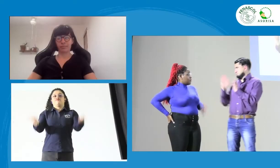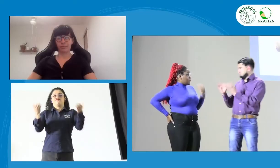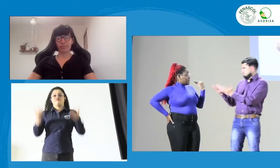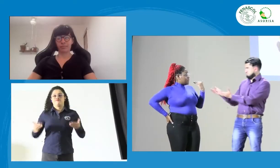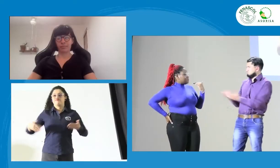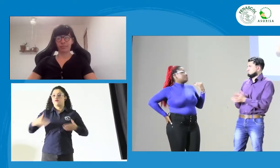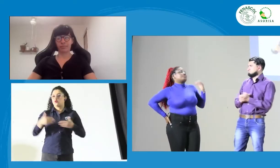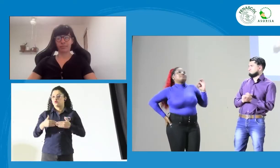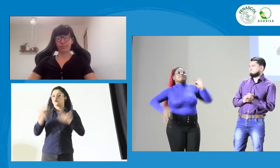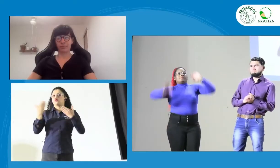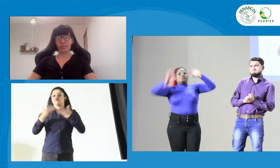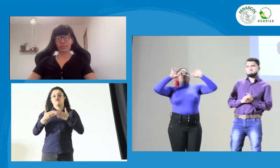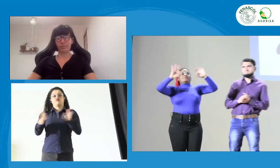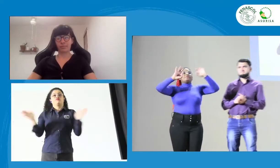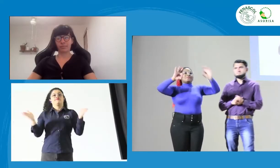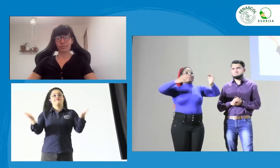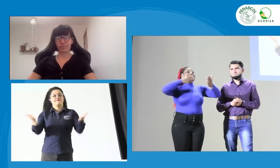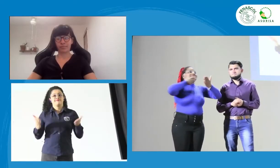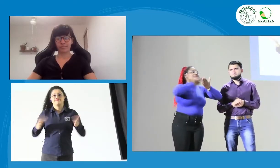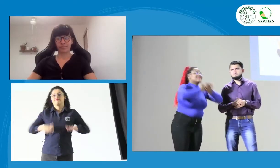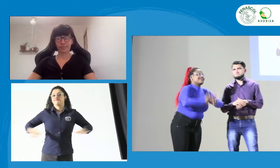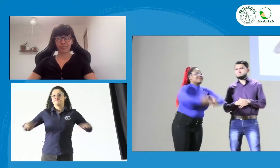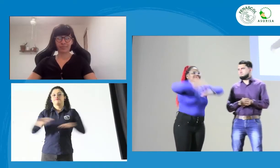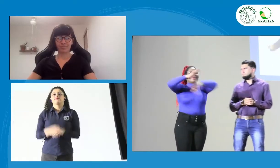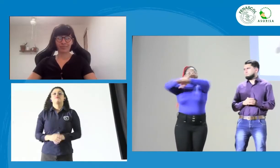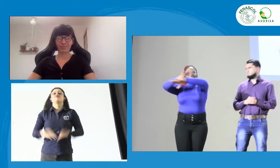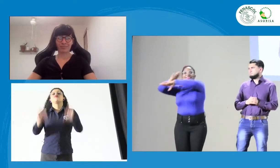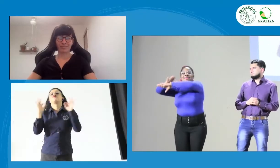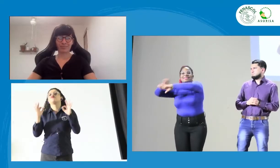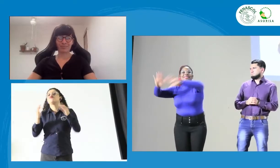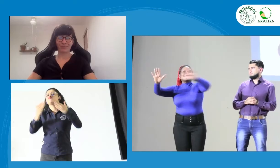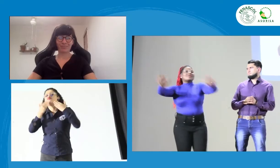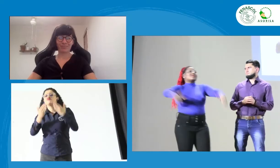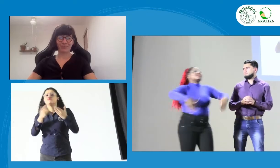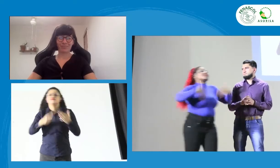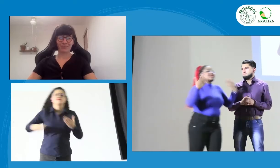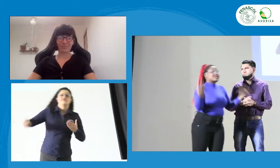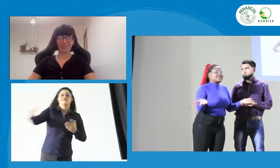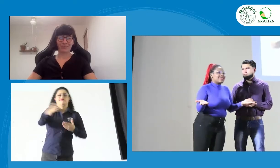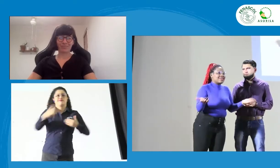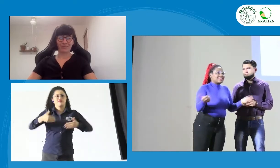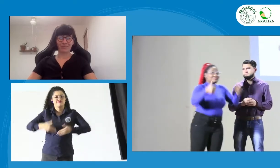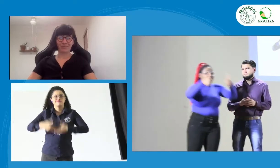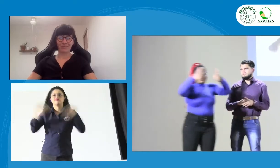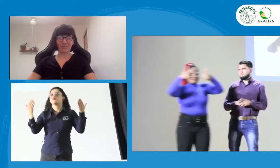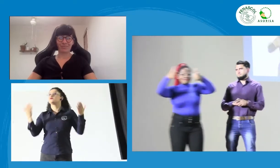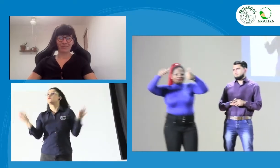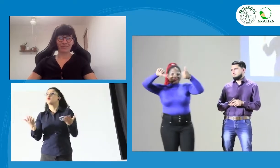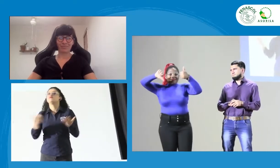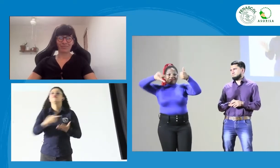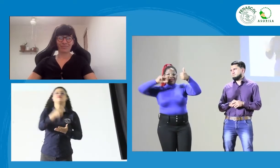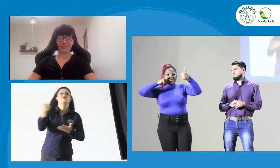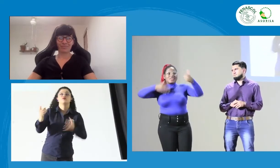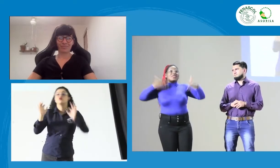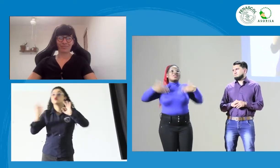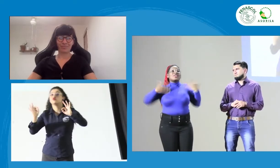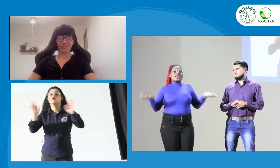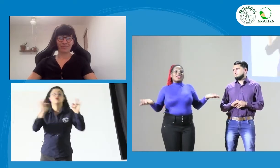Daniela, empecemos. Empecemos. Listo. Muchísimas gracias. Buenas tardes. Buenas tardes a todos. ¿Cómo se encuentran?